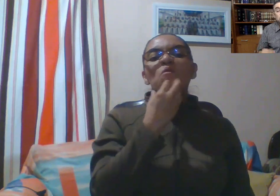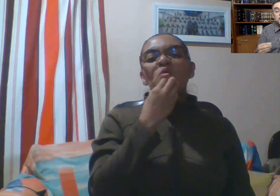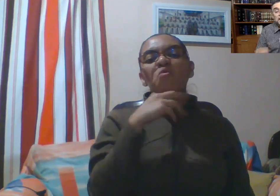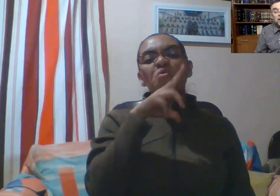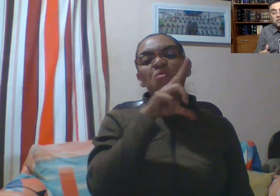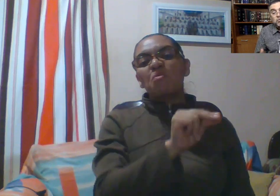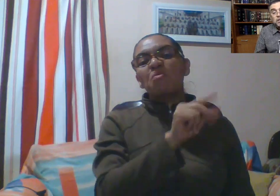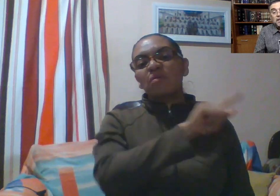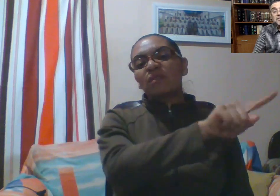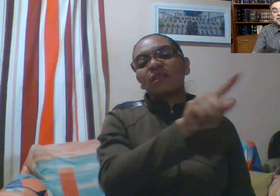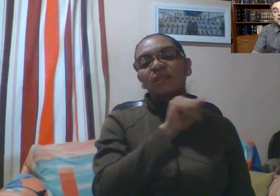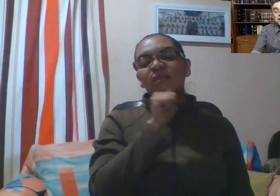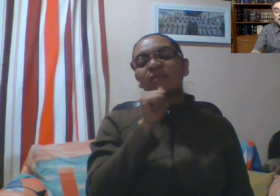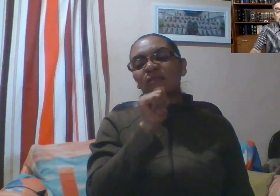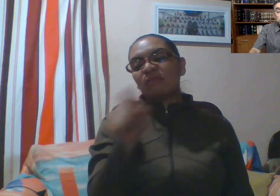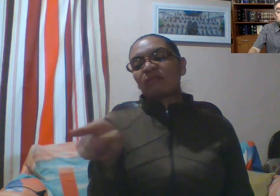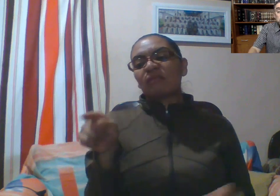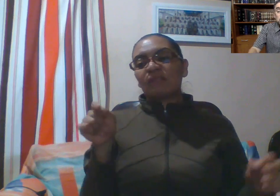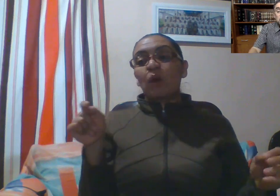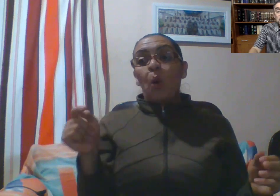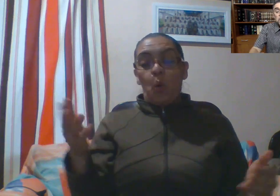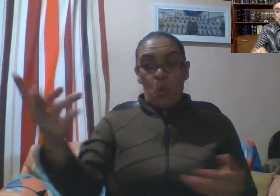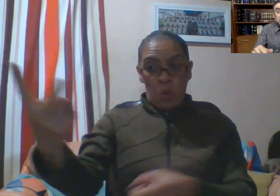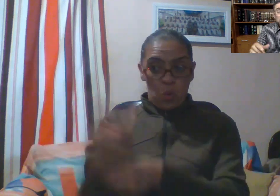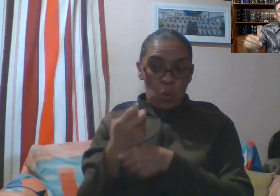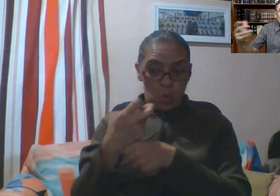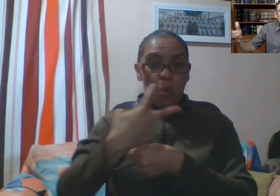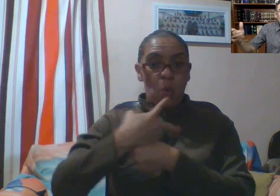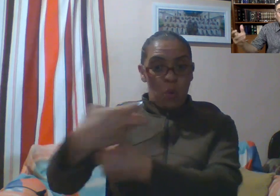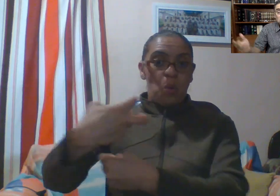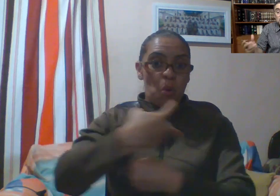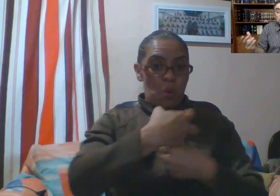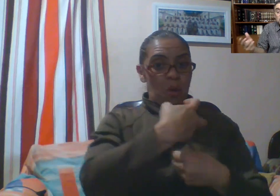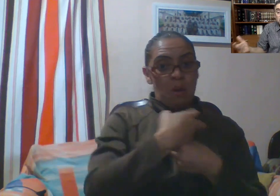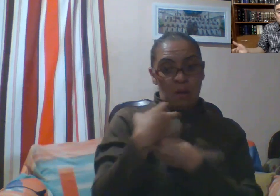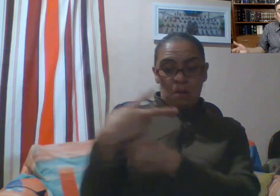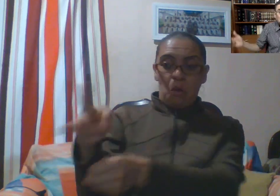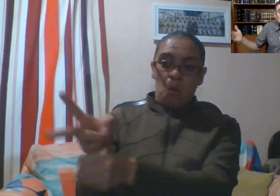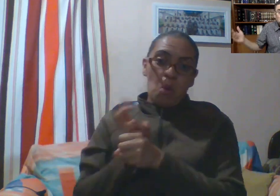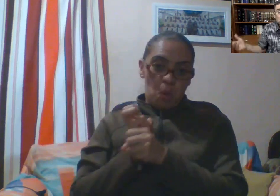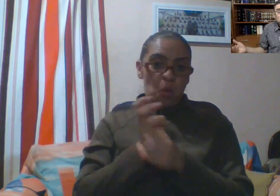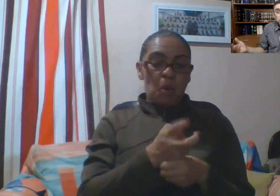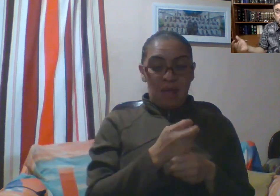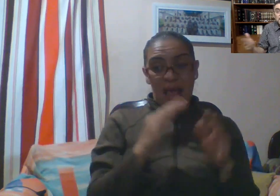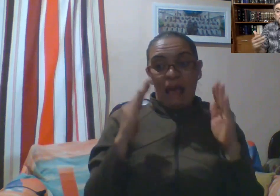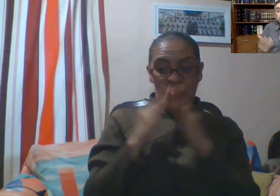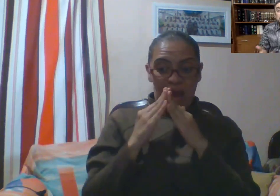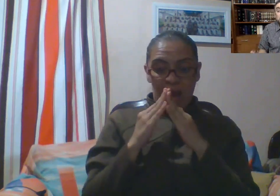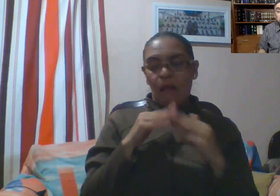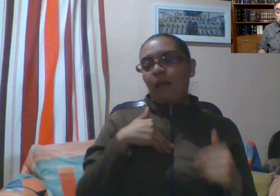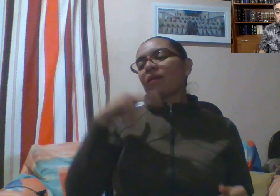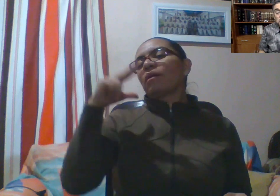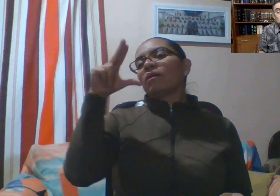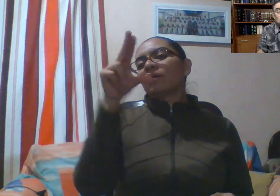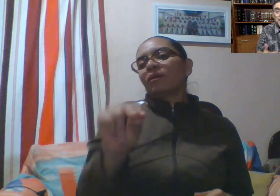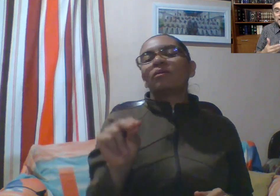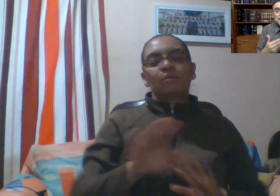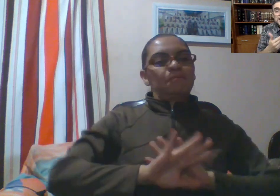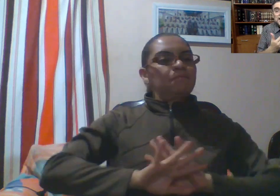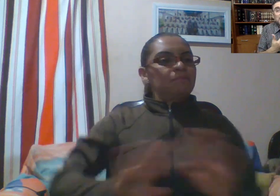invitarlos a sus casas. Por supuesto que todos tenían que comunicarse con ellos de alguna manera, con alguno de ellos, porque tenían que pagar impuestos, pero ni siquiera los